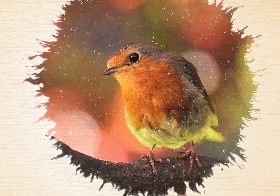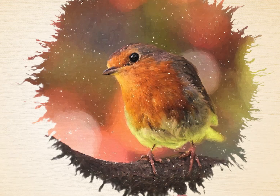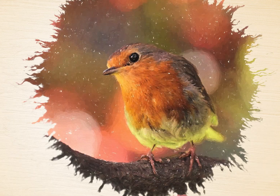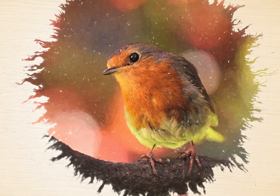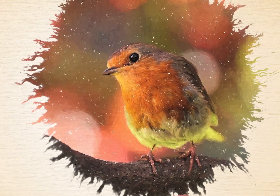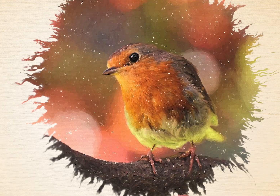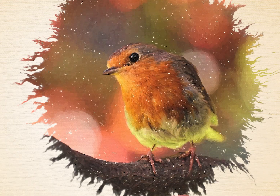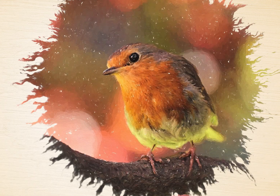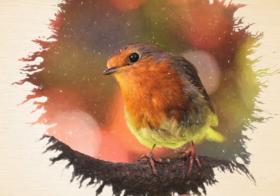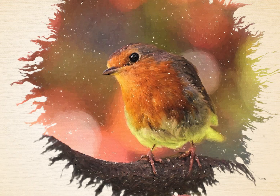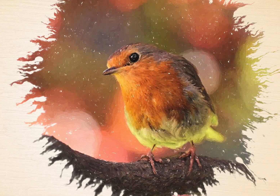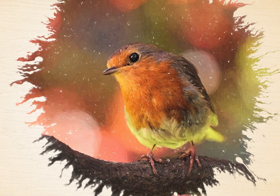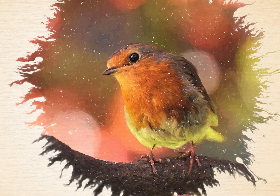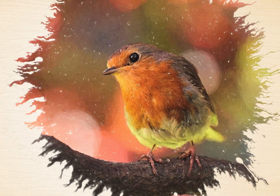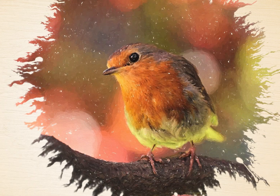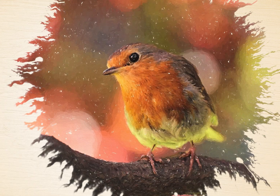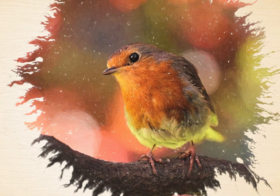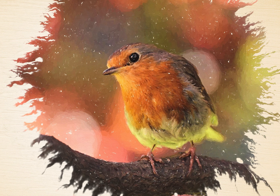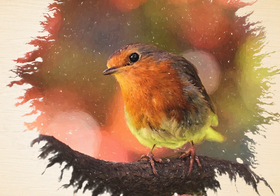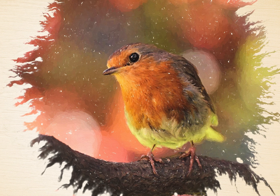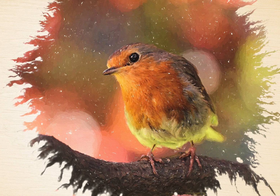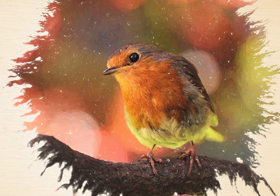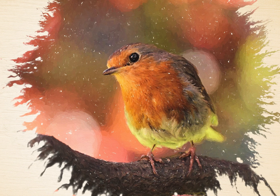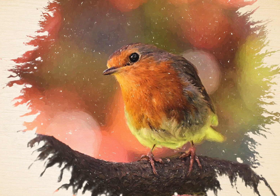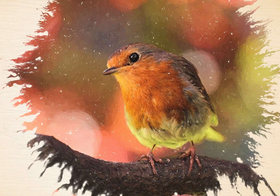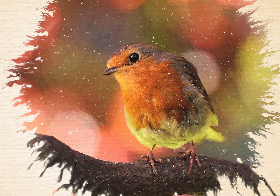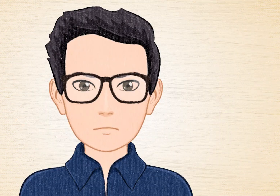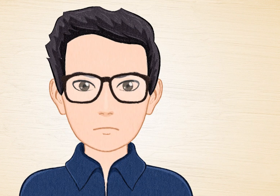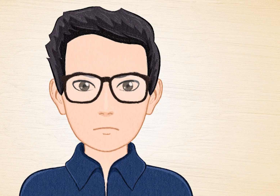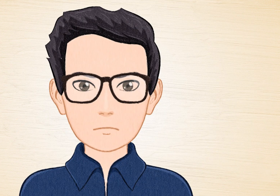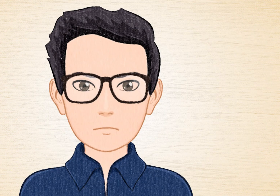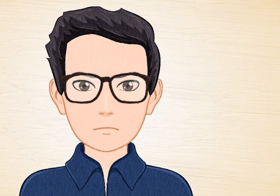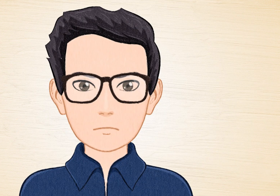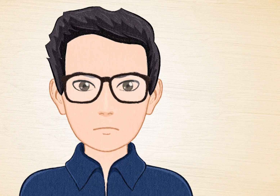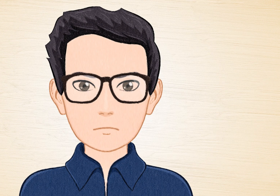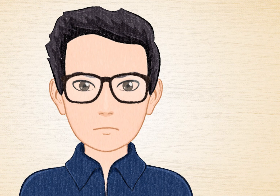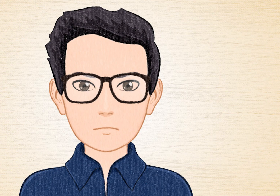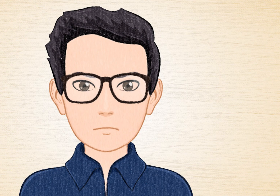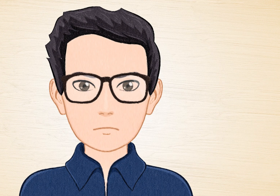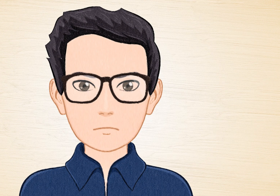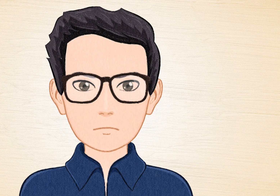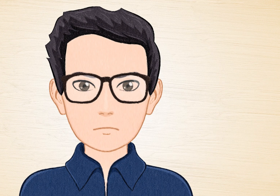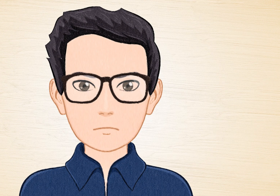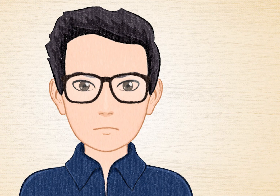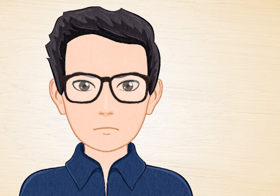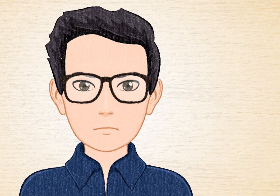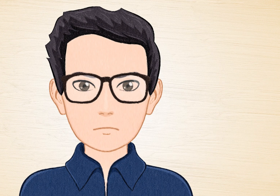však ľudia, ktorí na miesto spevu vtákov počujú toto. Žiť so sluchovým postihnutím je veľmi náročné, no